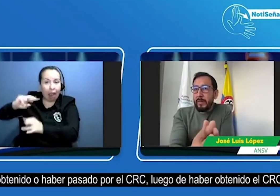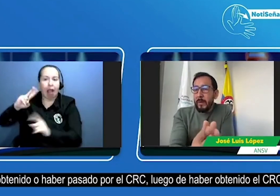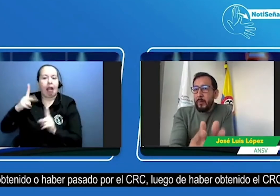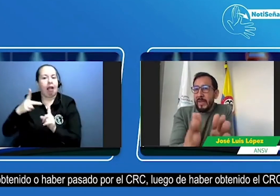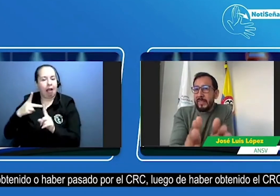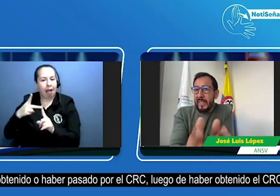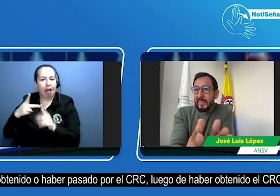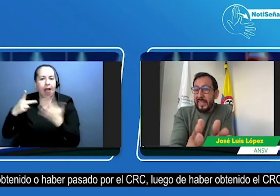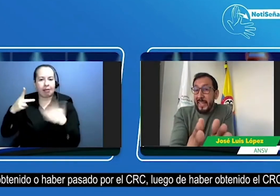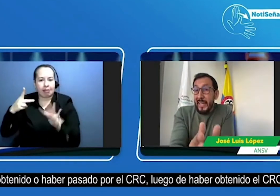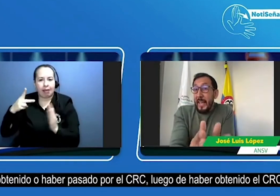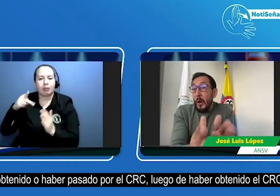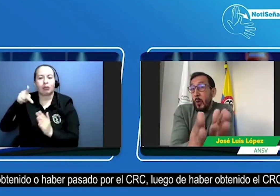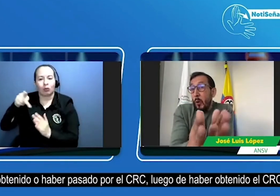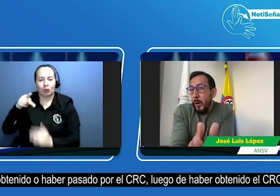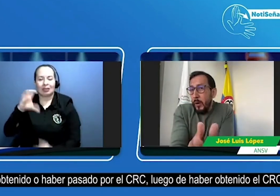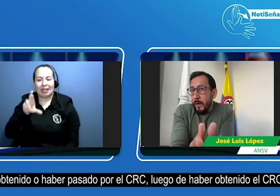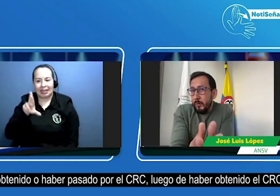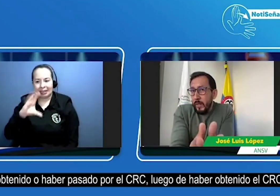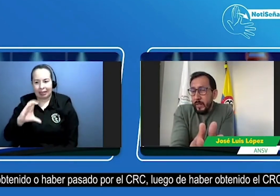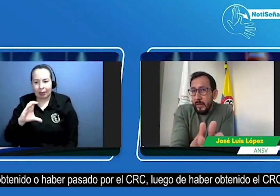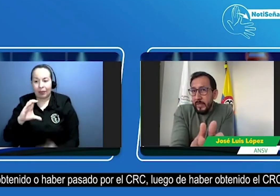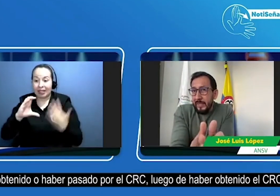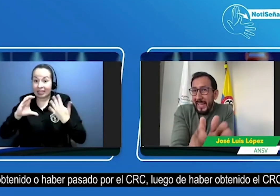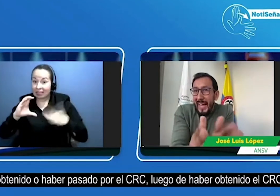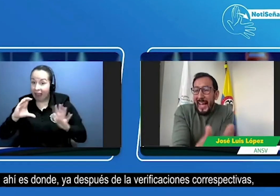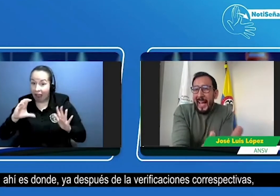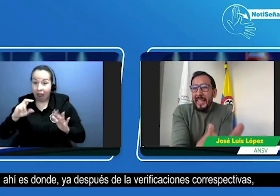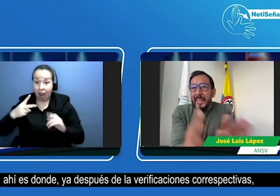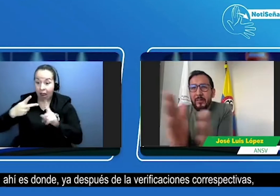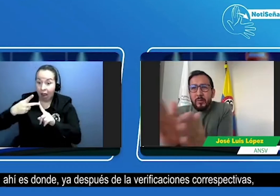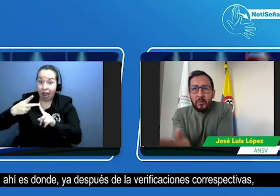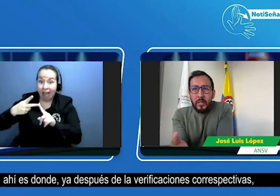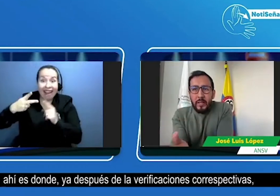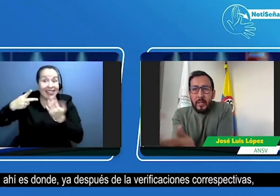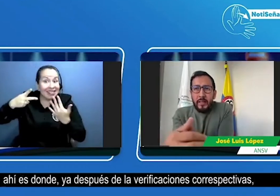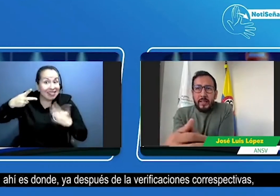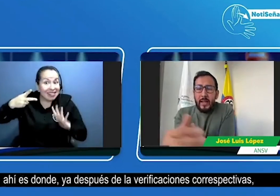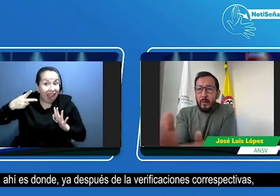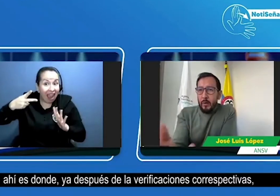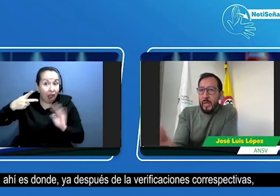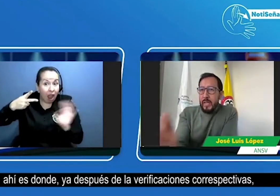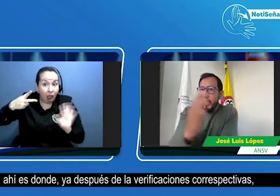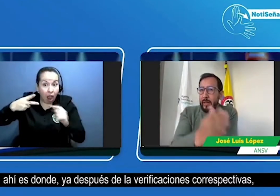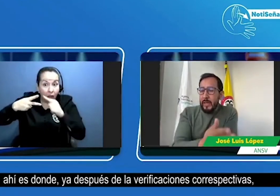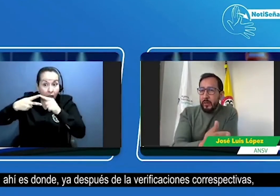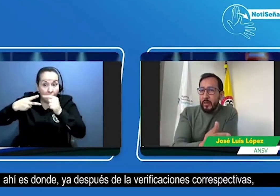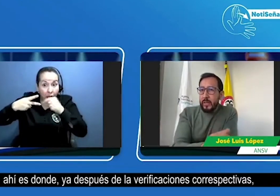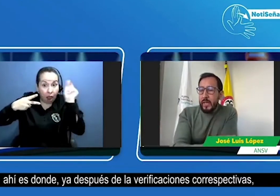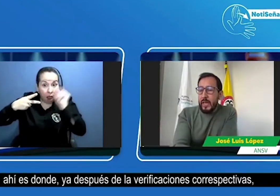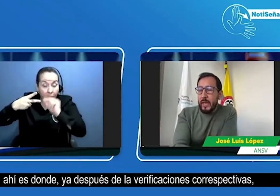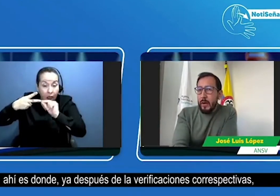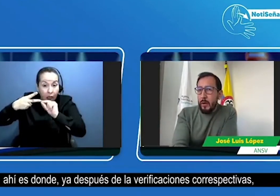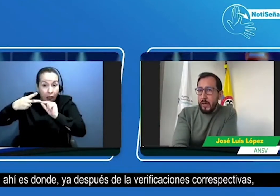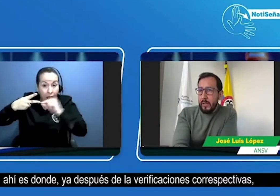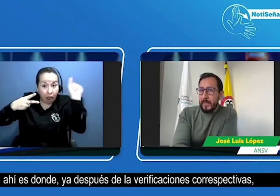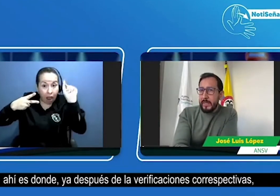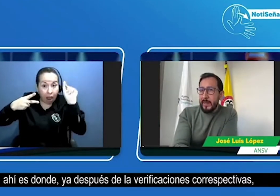por el CRC luego de haber obtenido el CRC ahí es donde ya luego de las verificaciones respectivas